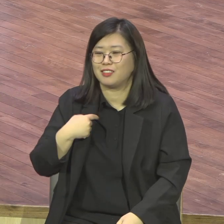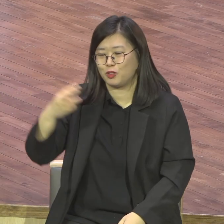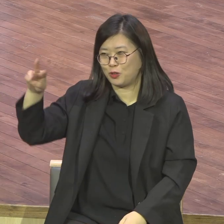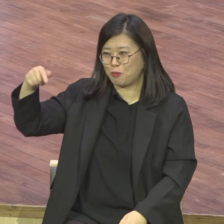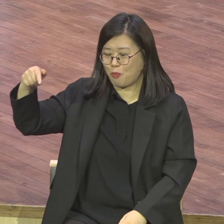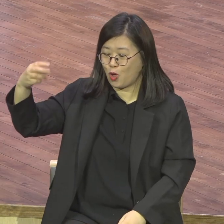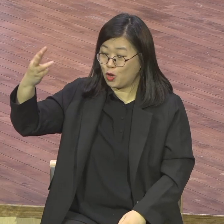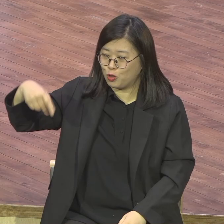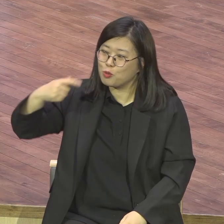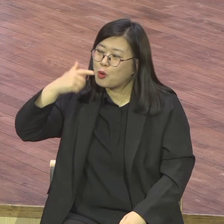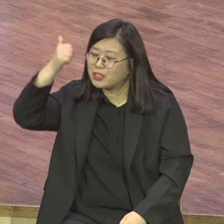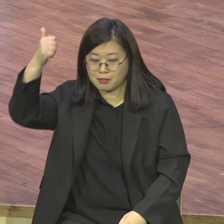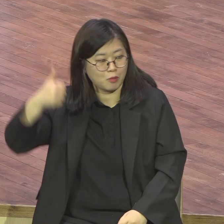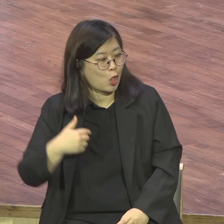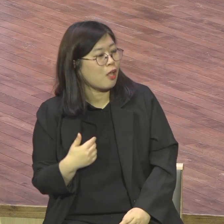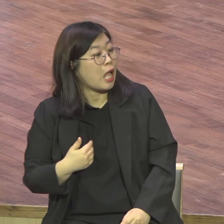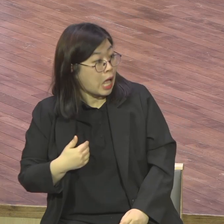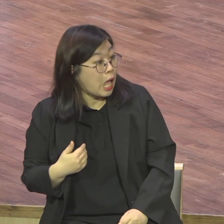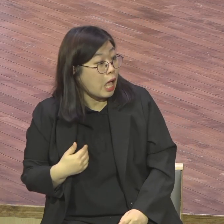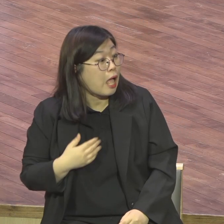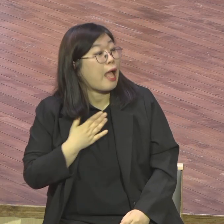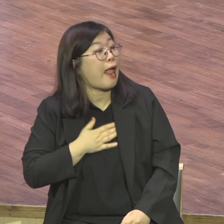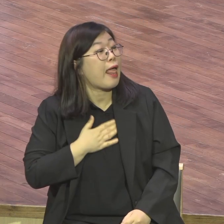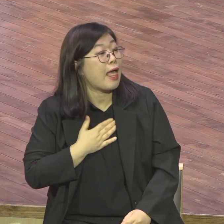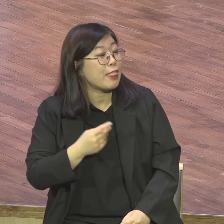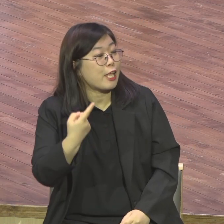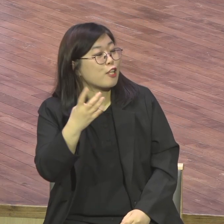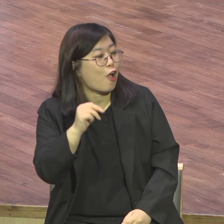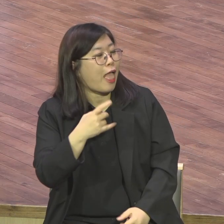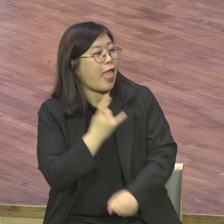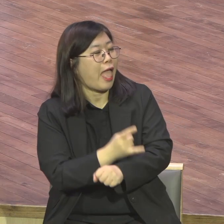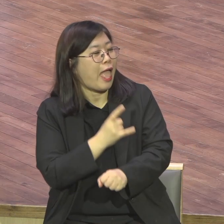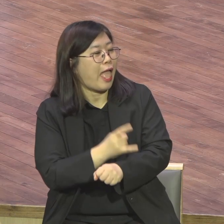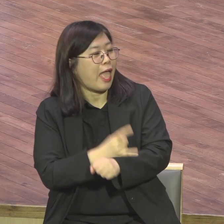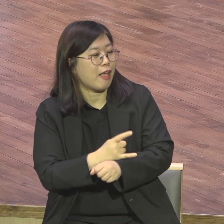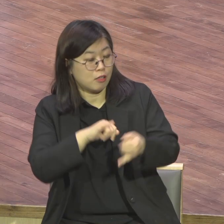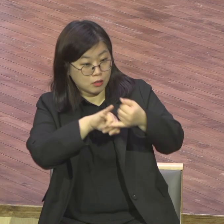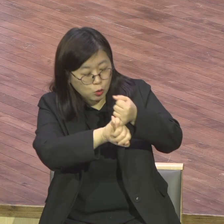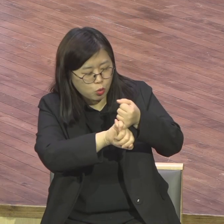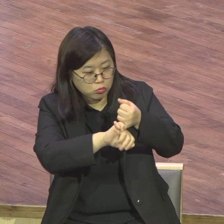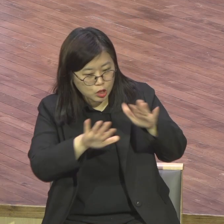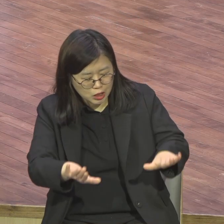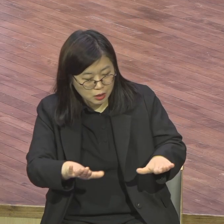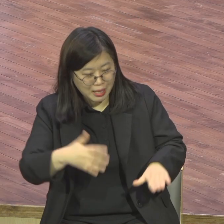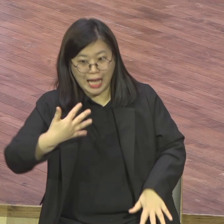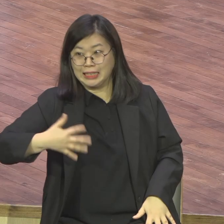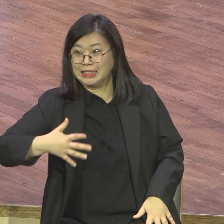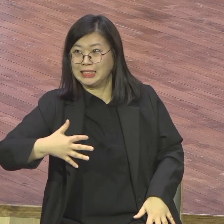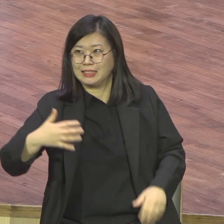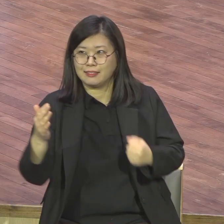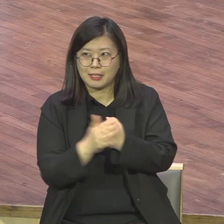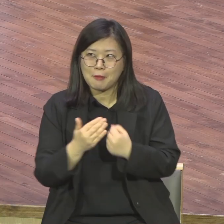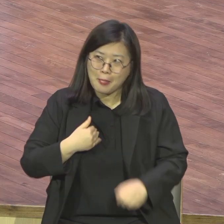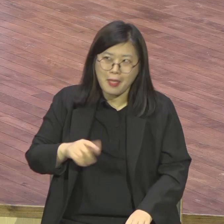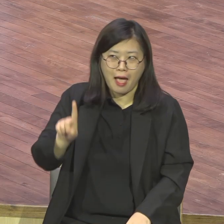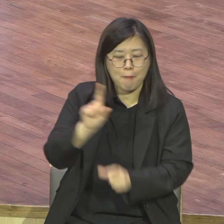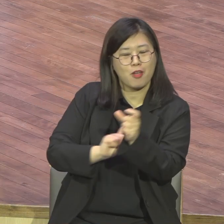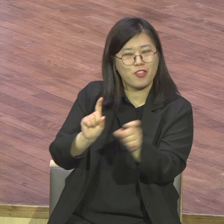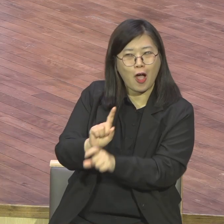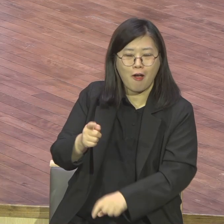벌써 이야기했는데 이 작품 뒤에 다시 한 번 더 말해봐야 되죠. 내가 했단 말은 안 해서 그런가 내가 이야기했는데 내가 했는데 빨리